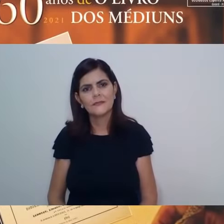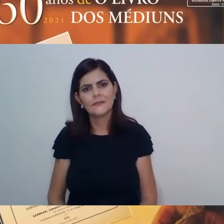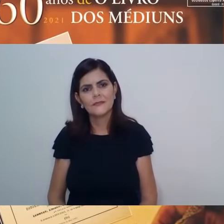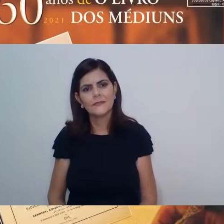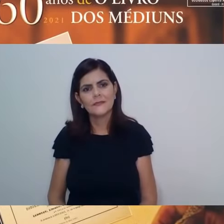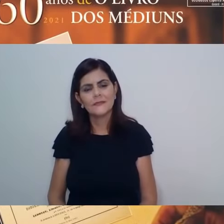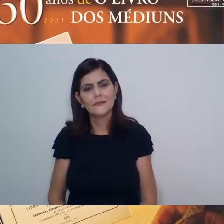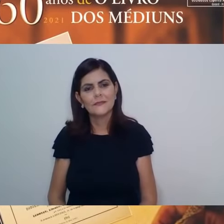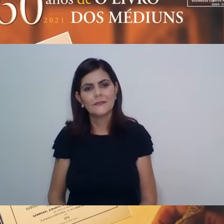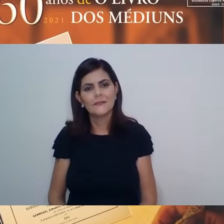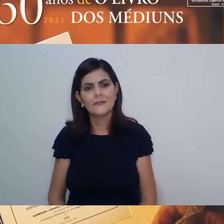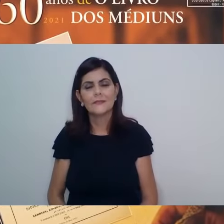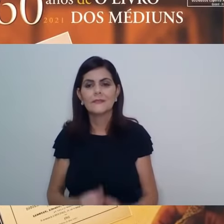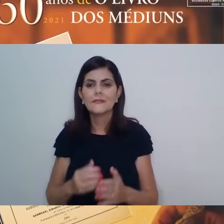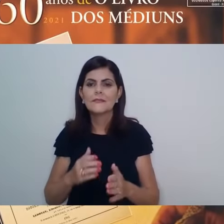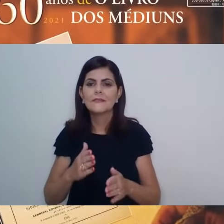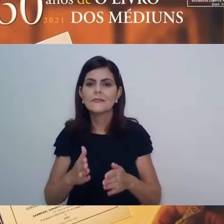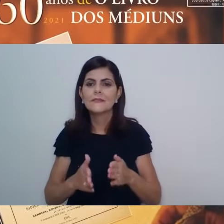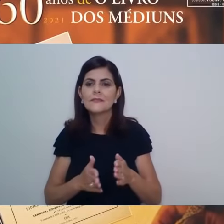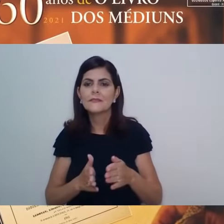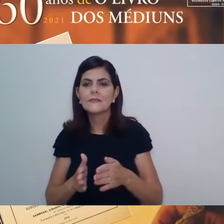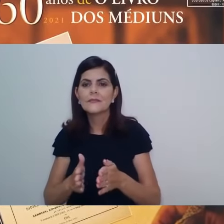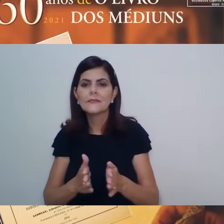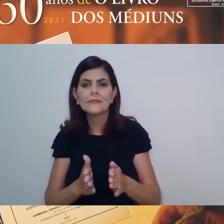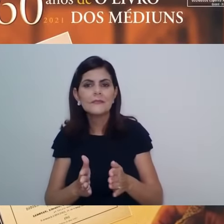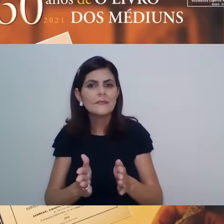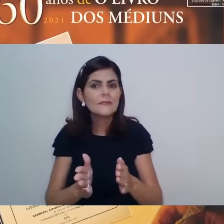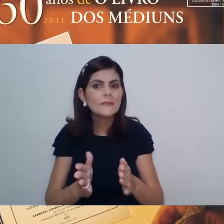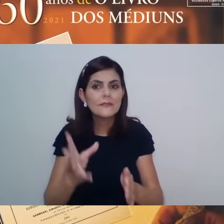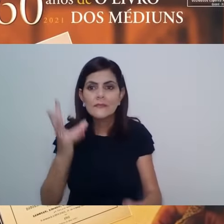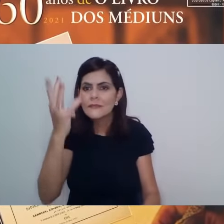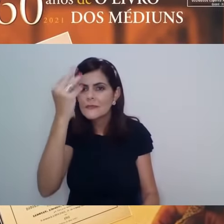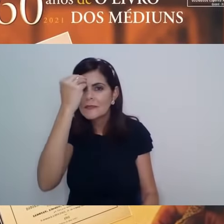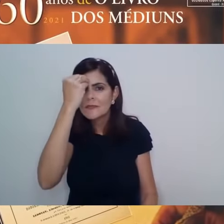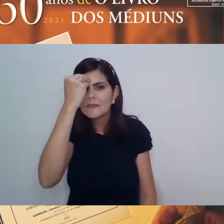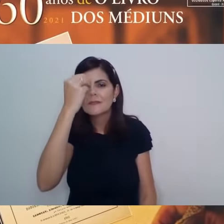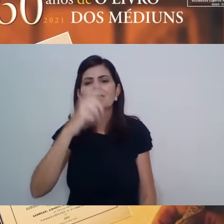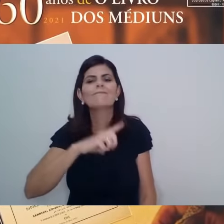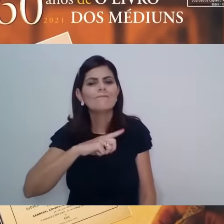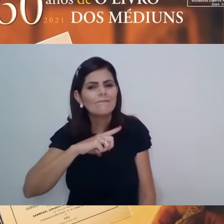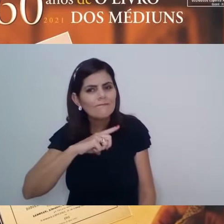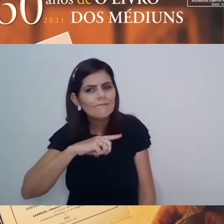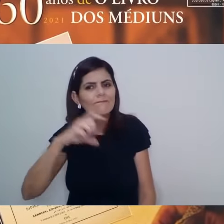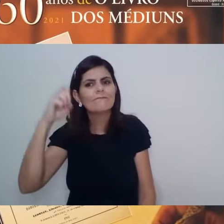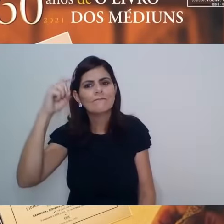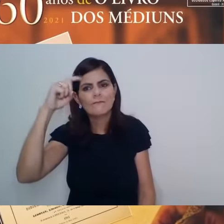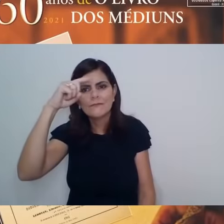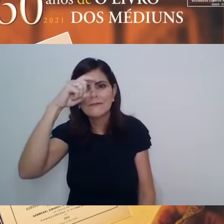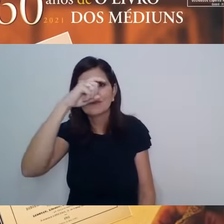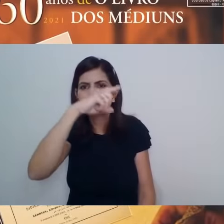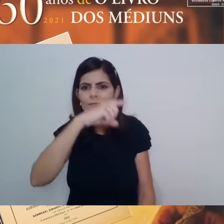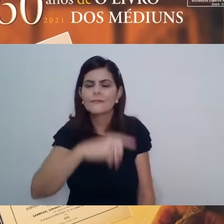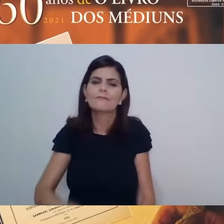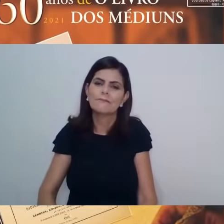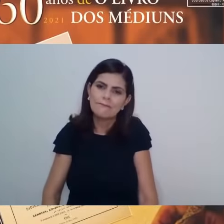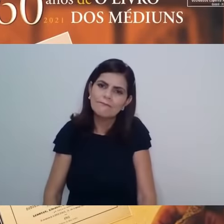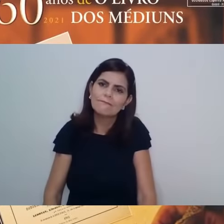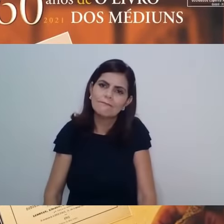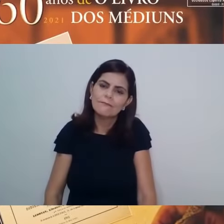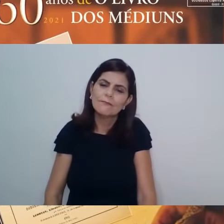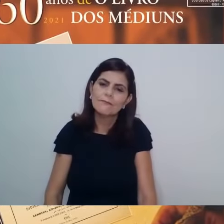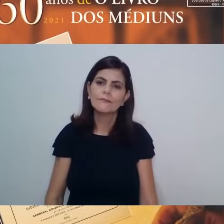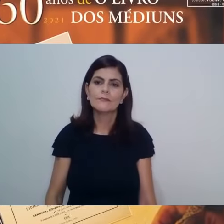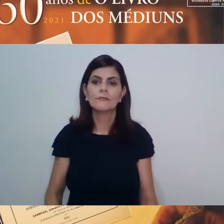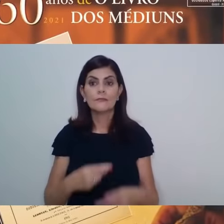E, nesta caminhada, claro, o médium há de lidar com muitas dificuldades, muitas tentações,